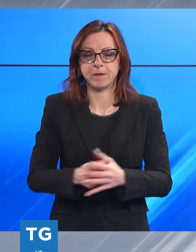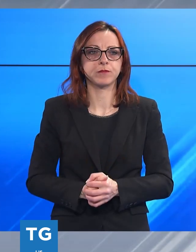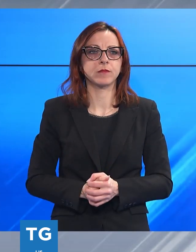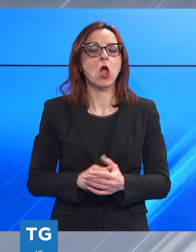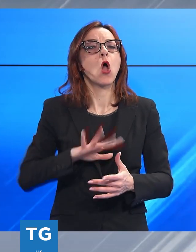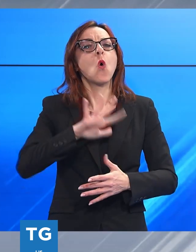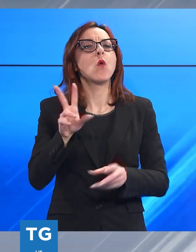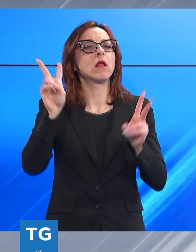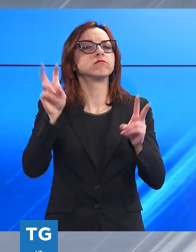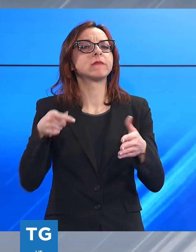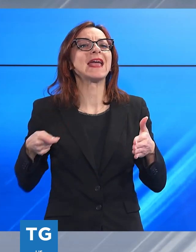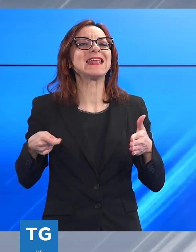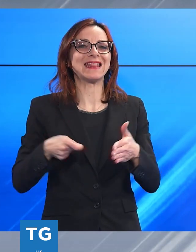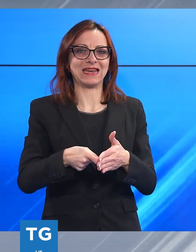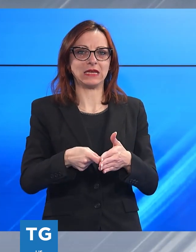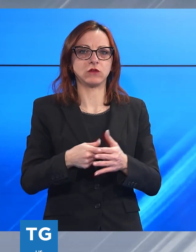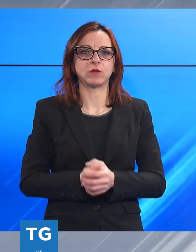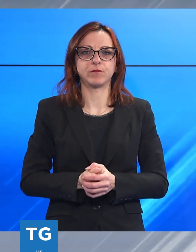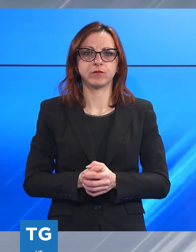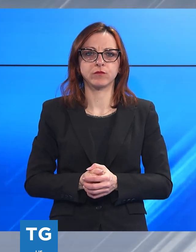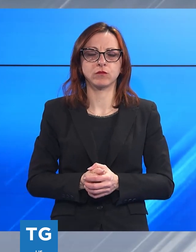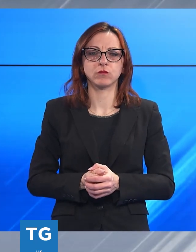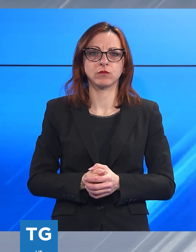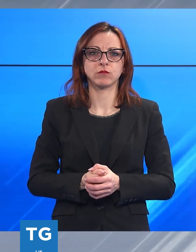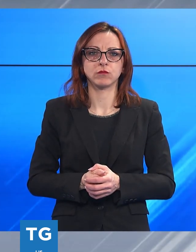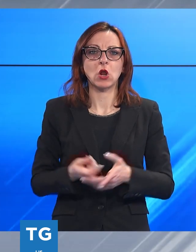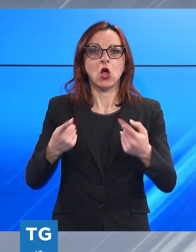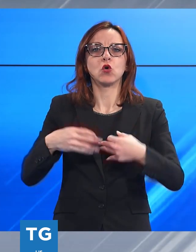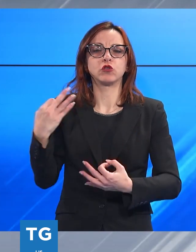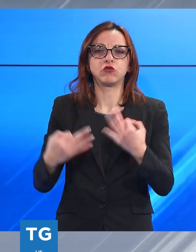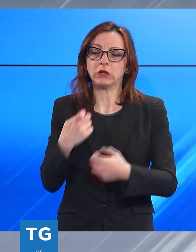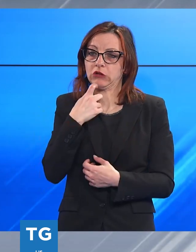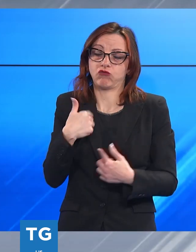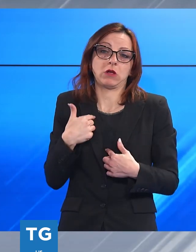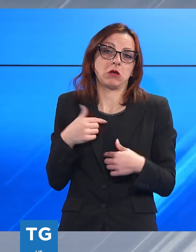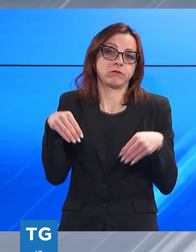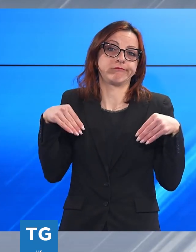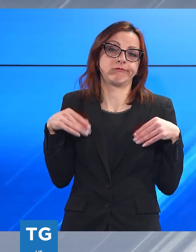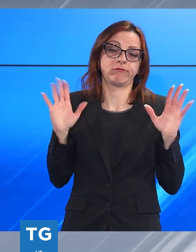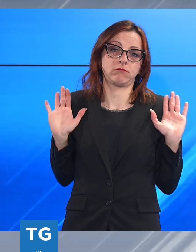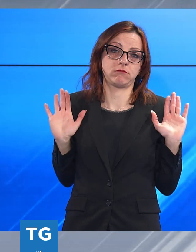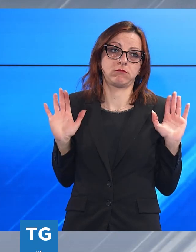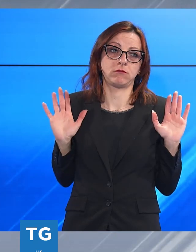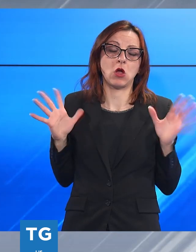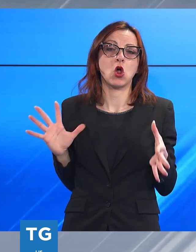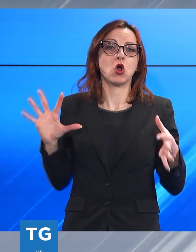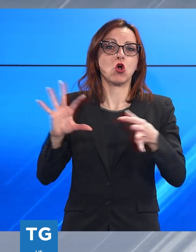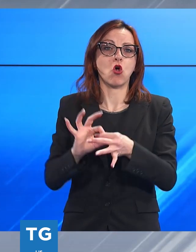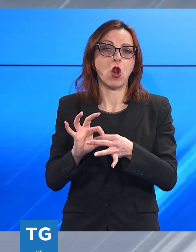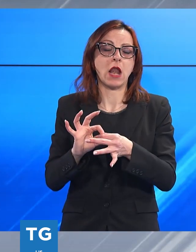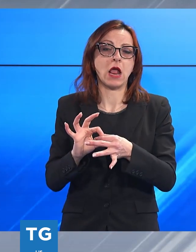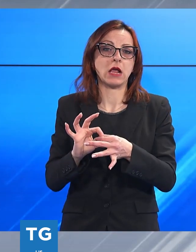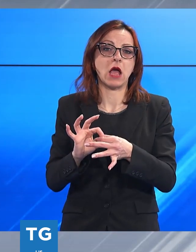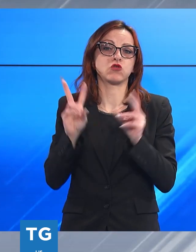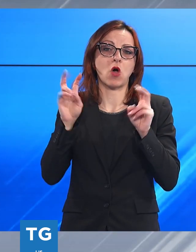uscenti in caso di gara. La Corte di Giustizia lì ha reclinato l'invito a pronunciarsi dicendo che non era pertinente ovviamente all'oggetto del